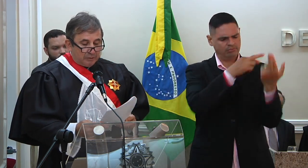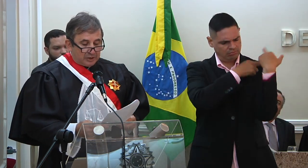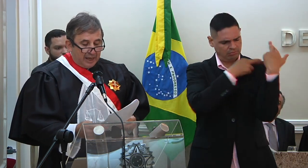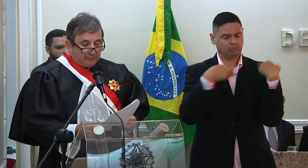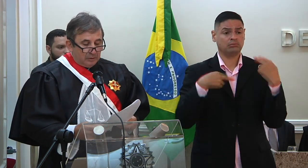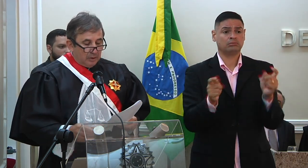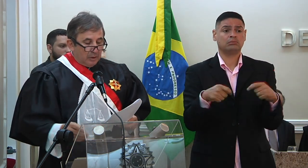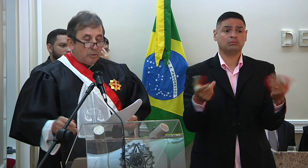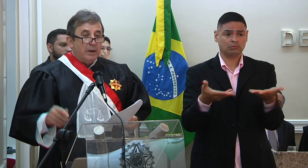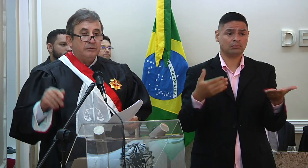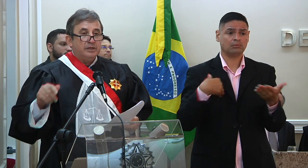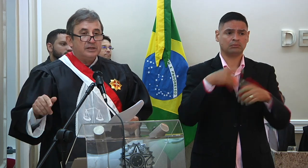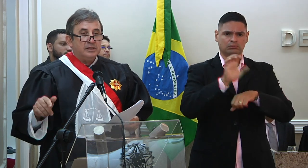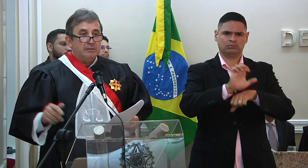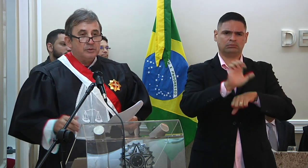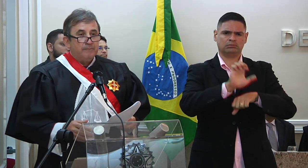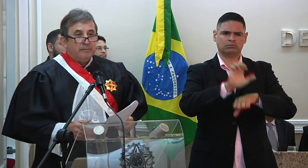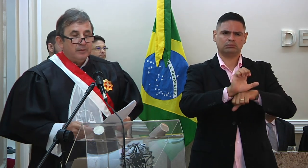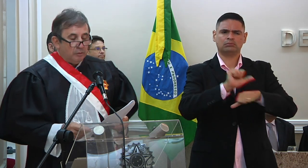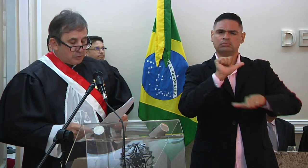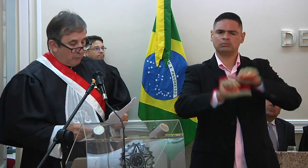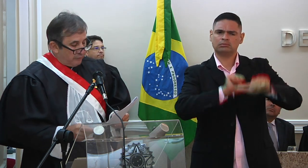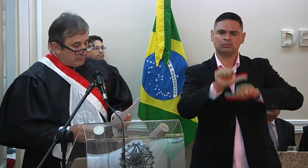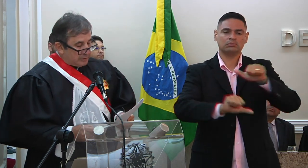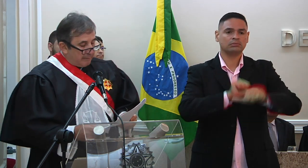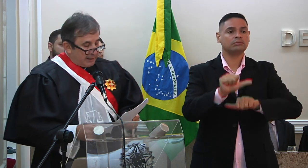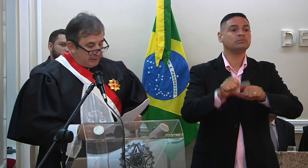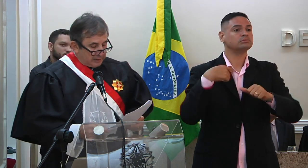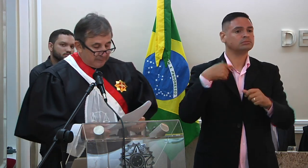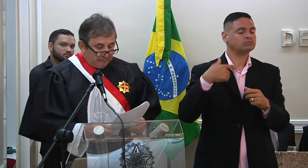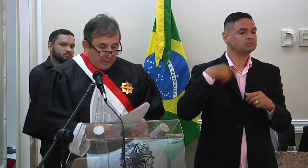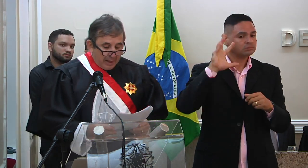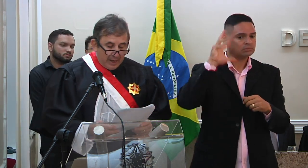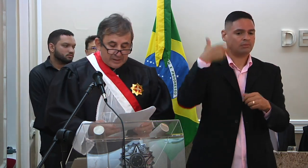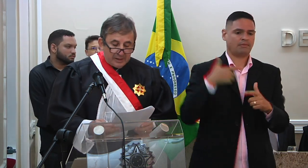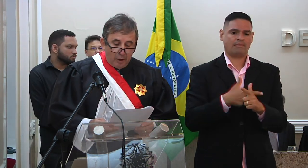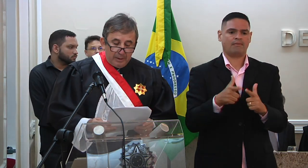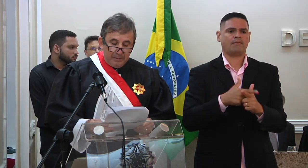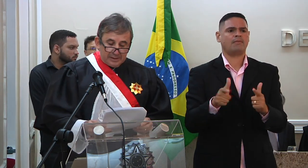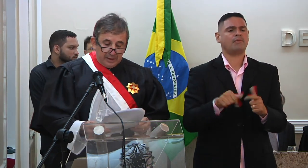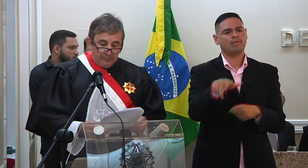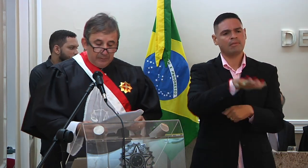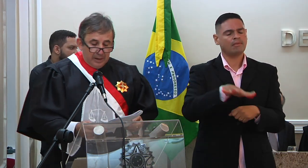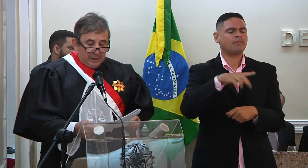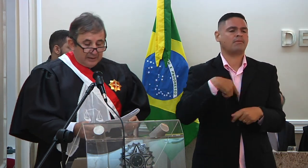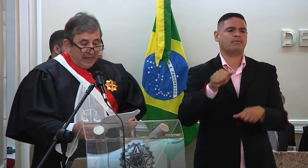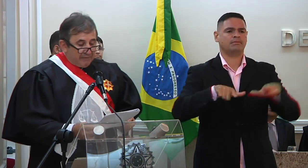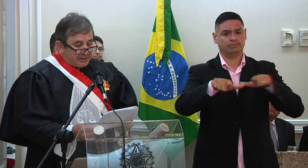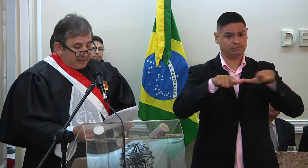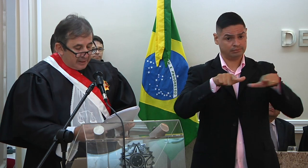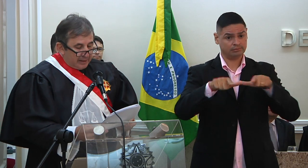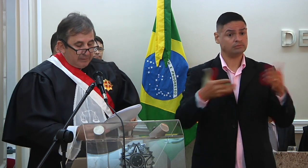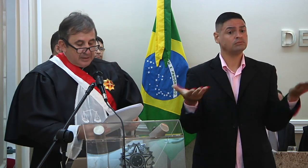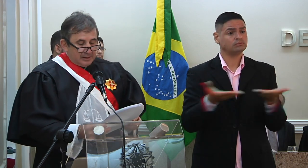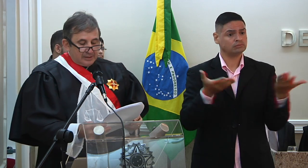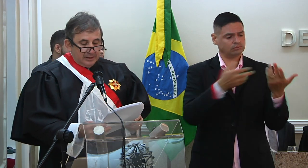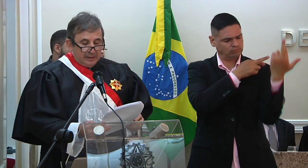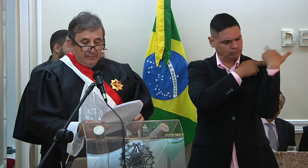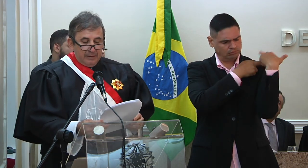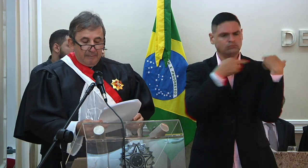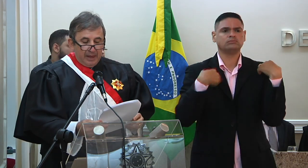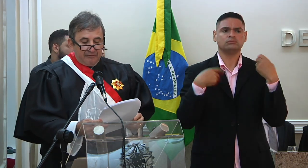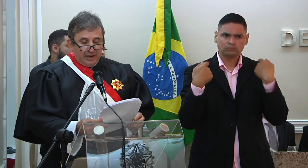personificar o Estado quando decidimos os conflitos trabalhistas. Essa nobre missão deve ser